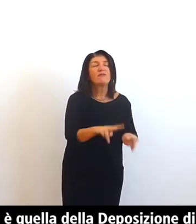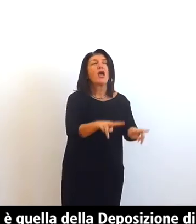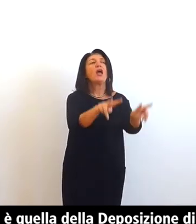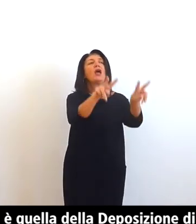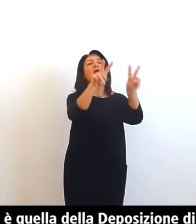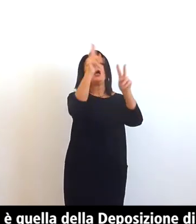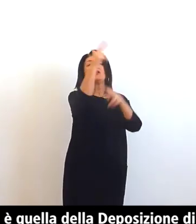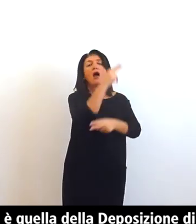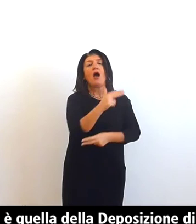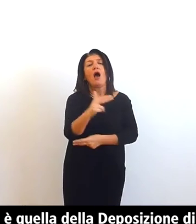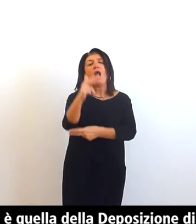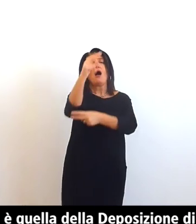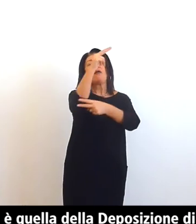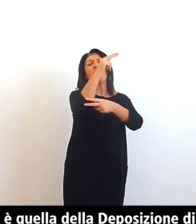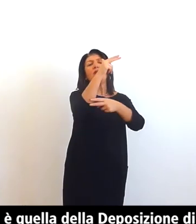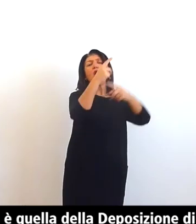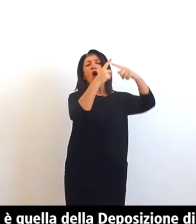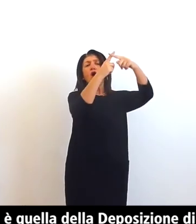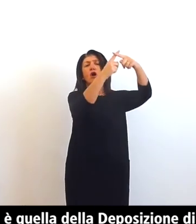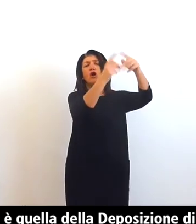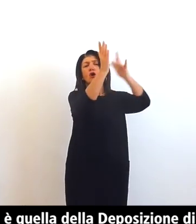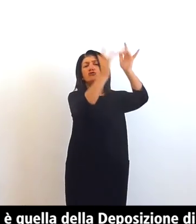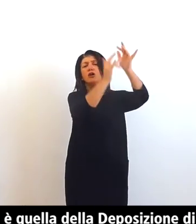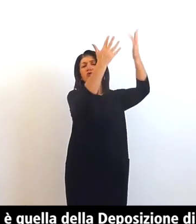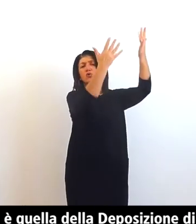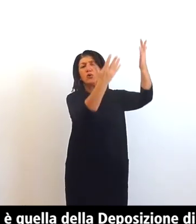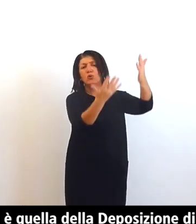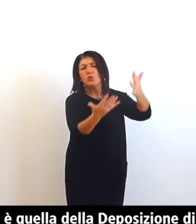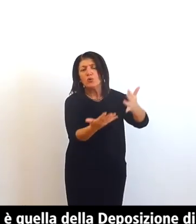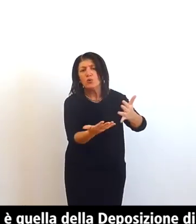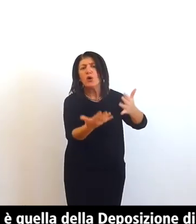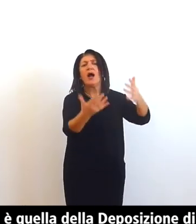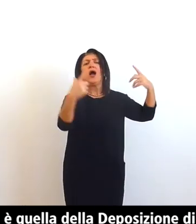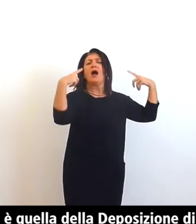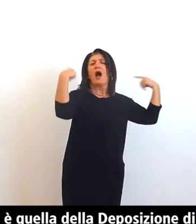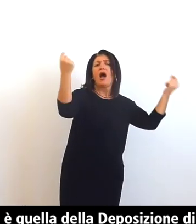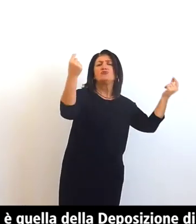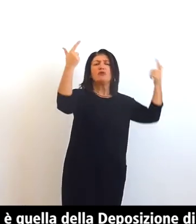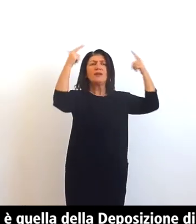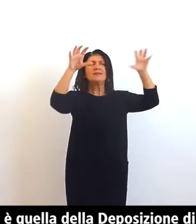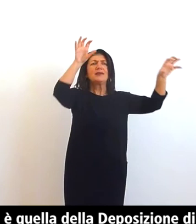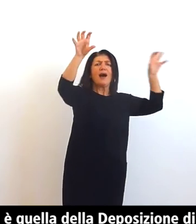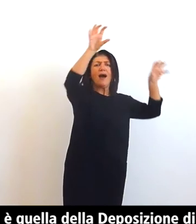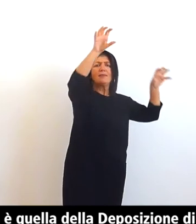dalla croce Santi e Angeli di Gaudenzio Ferrari 1475 circa